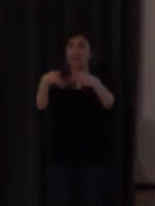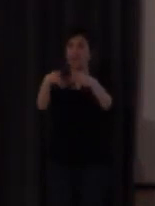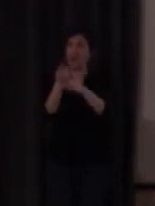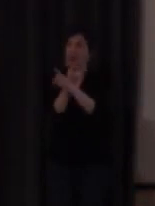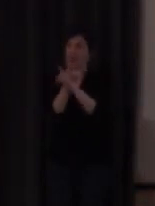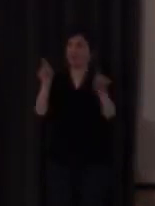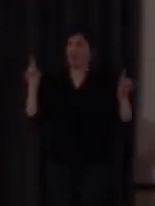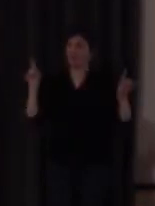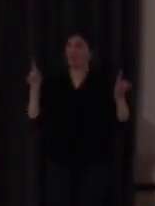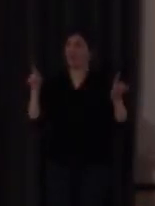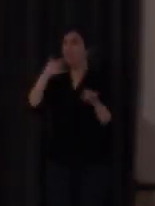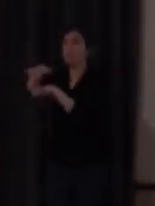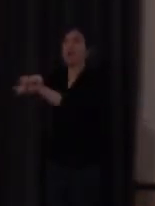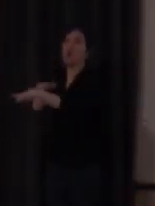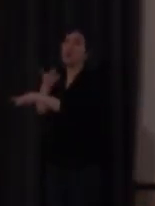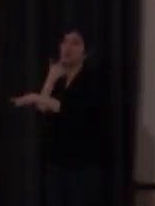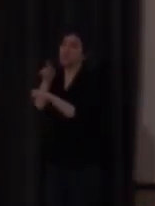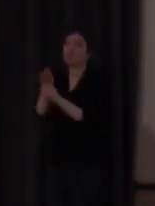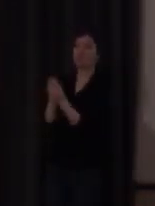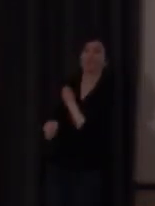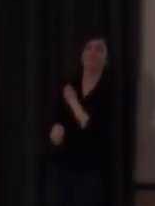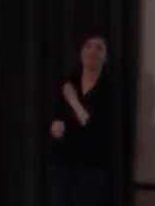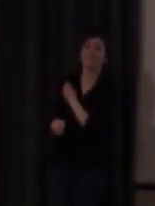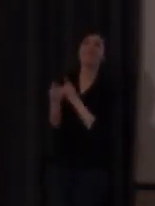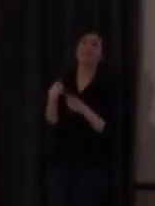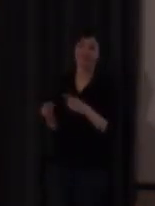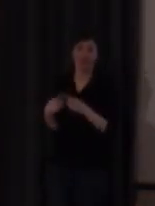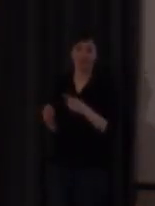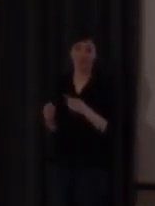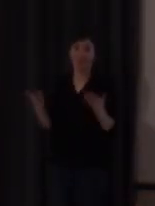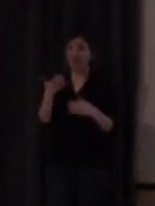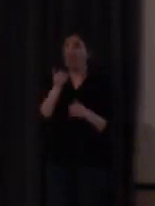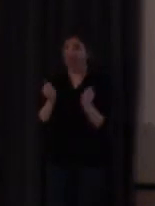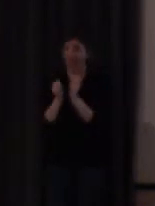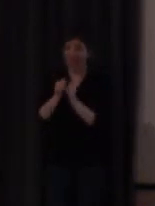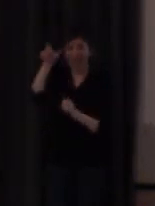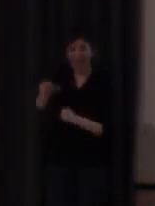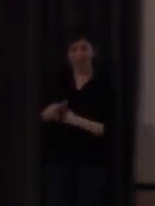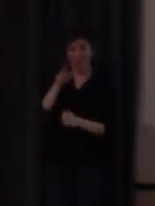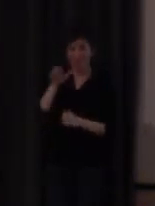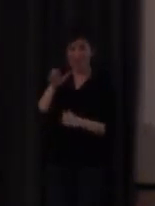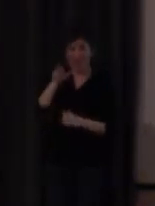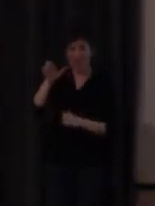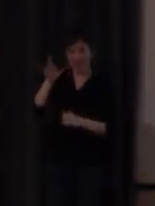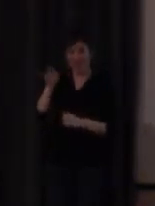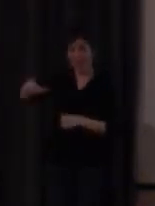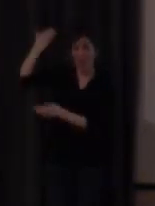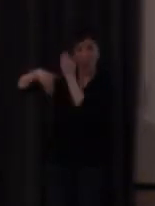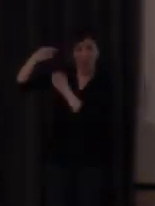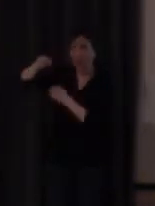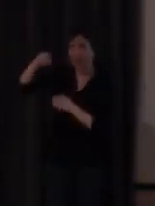la estructura mayoritaria por así decirlo lo que Ángel Herrero creyó en su día y yo sigo creyendo